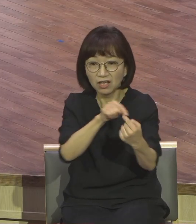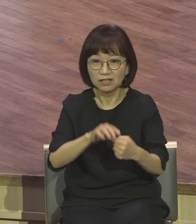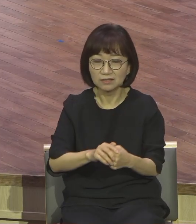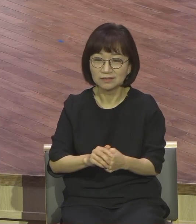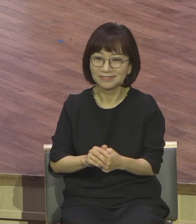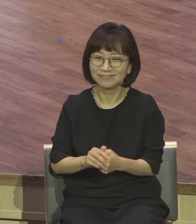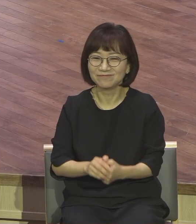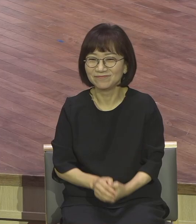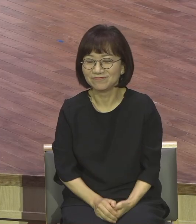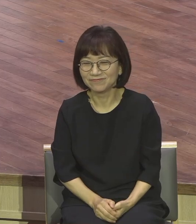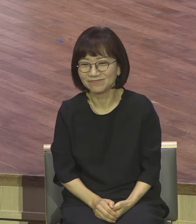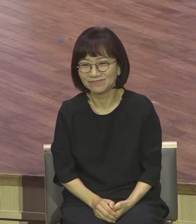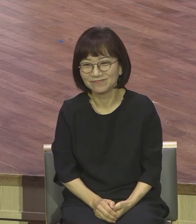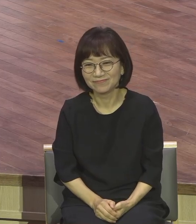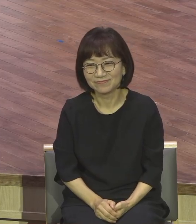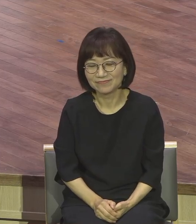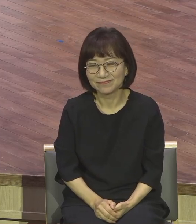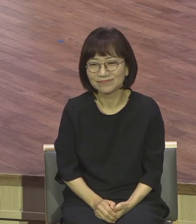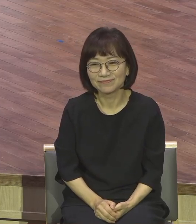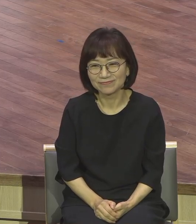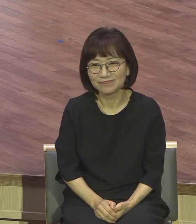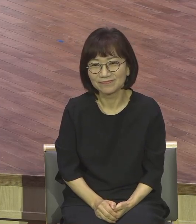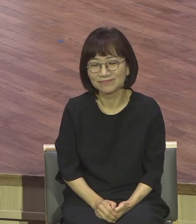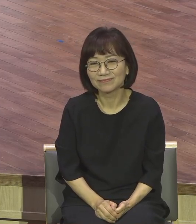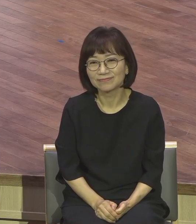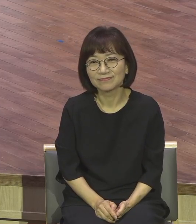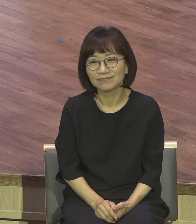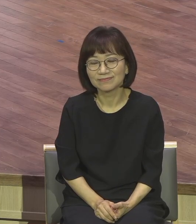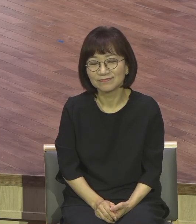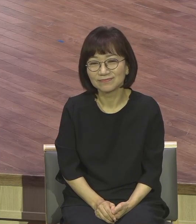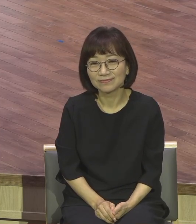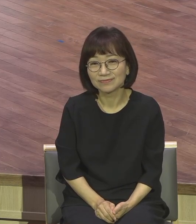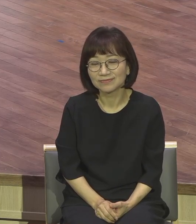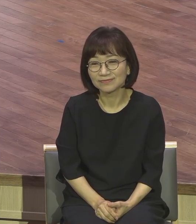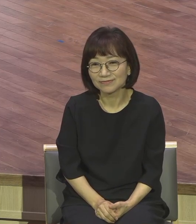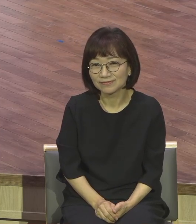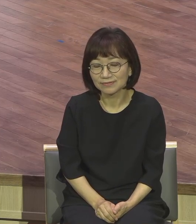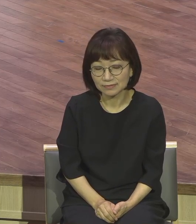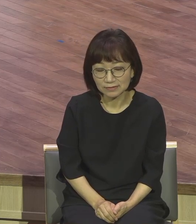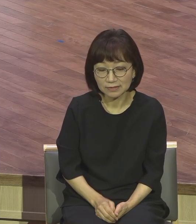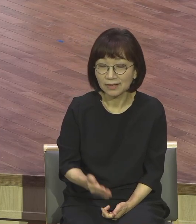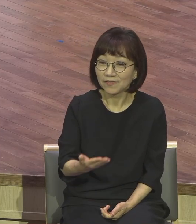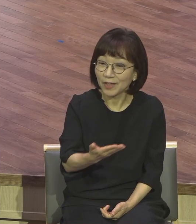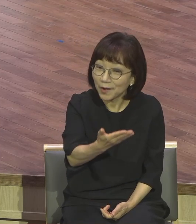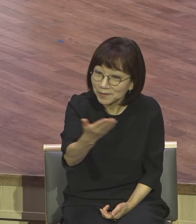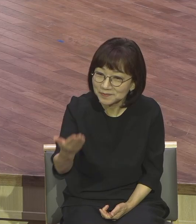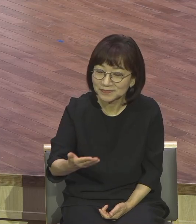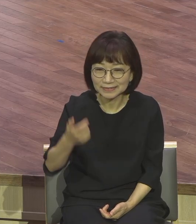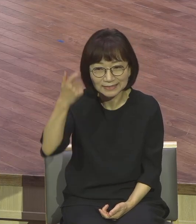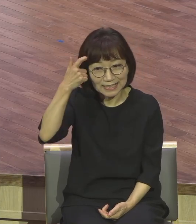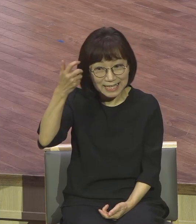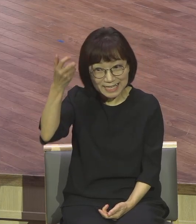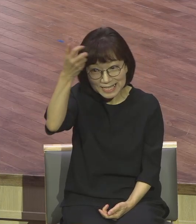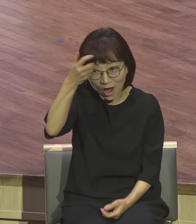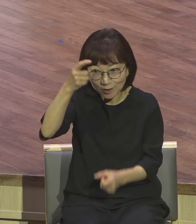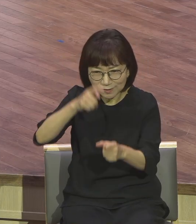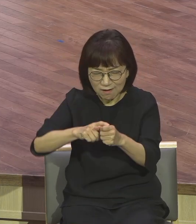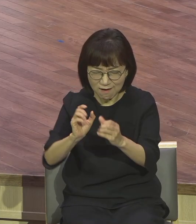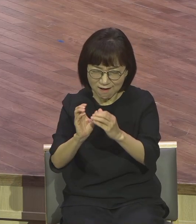방향이 방향이 안 맞죠 여러분이 영적 업그레이드 하는 시간이 언제요? 언제 영적